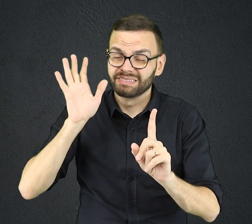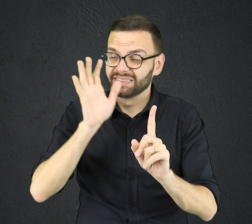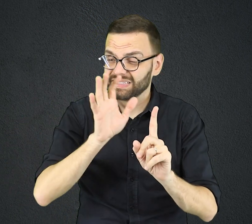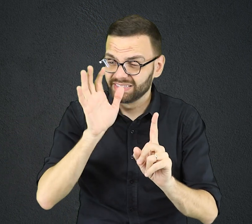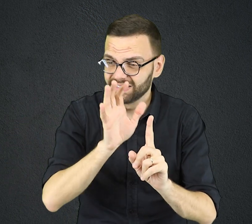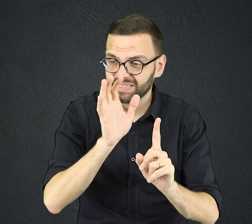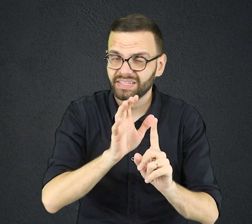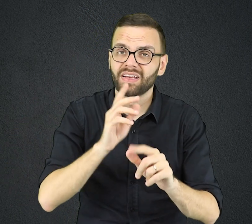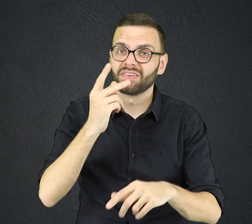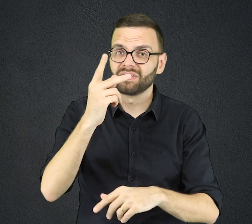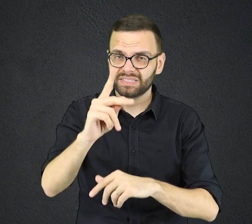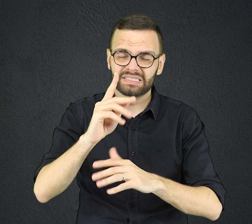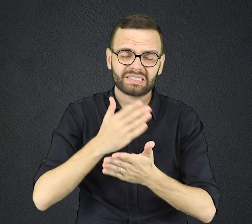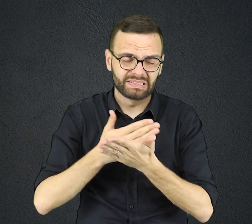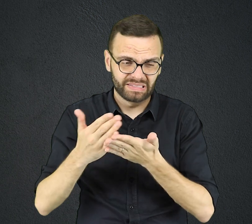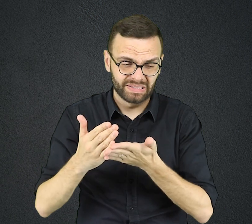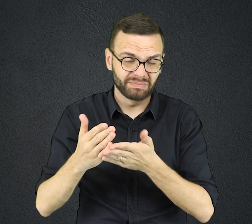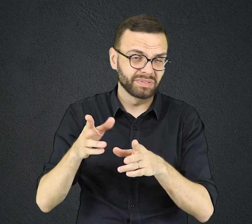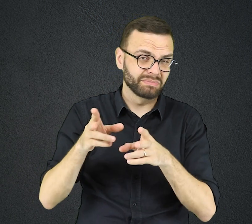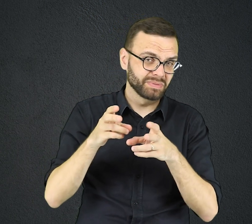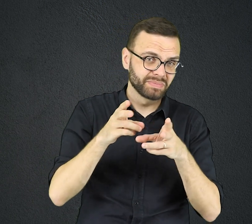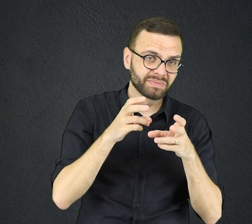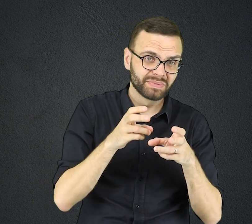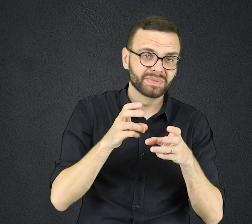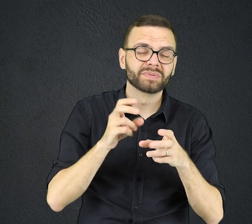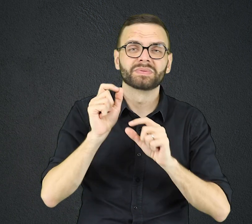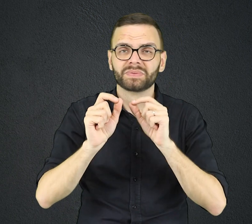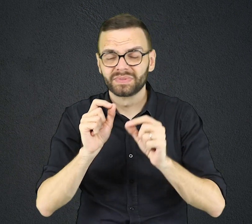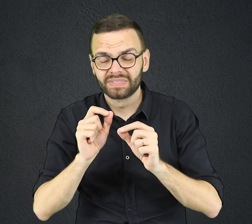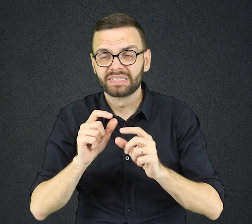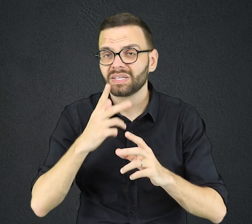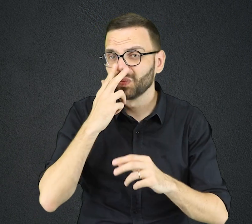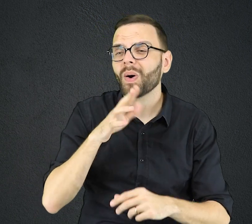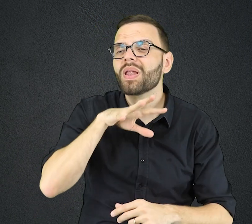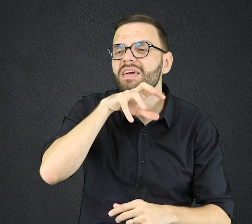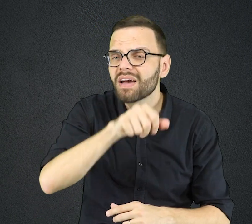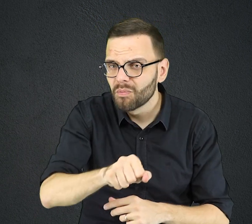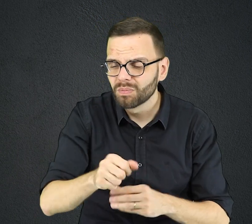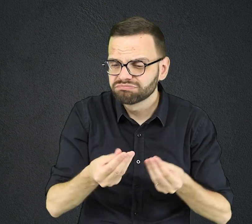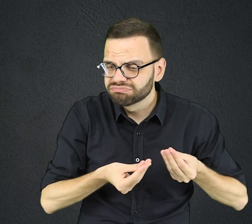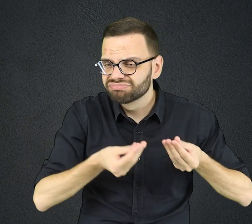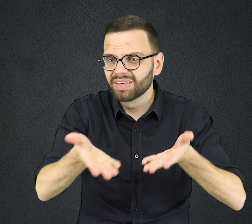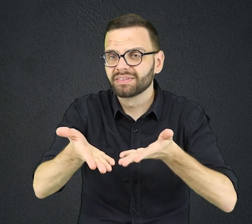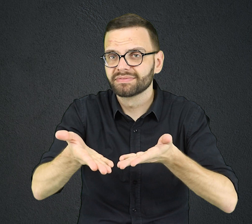prestes a virar comida de leões, por assim dizer. Então vemos o resultado no versículo 23.